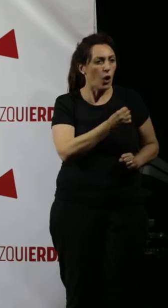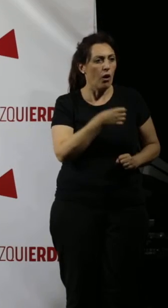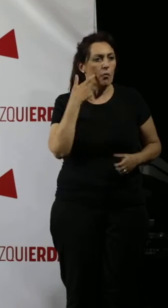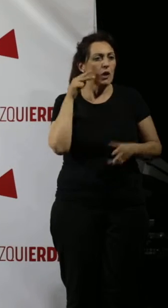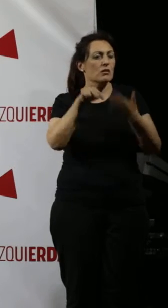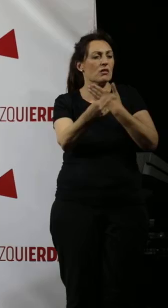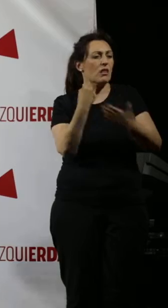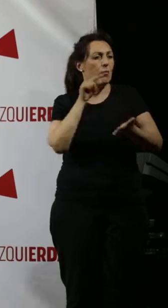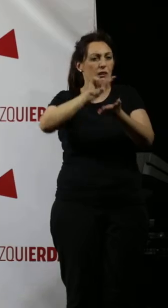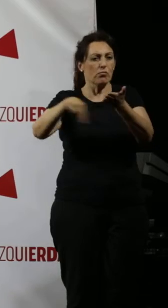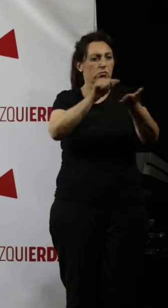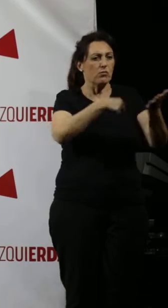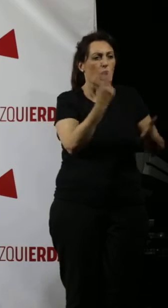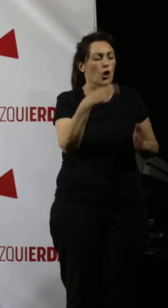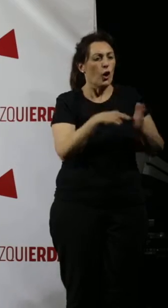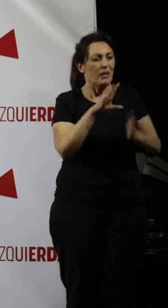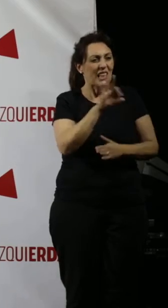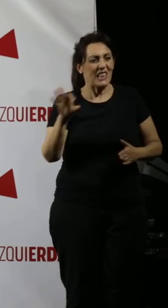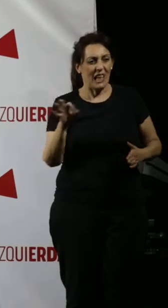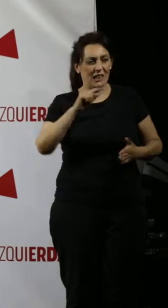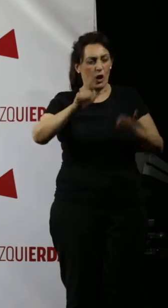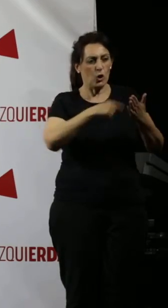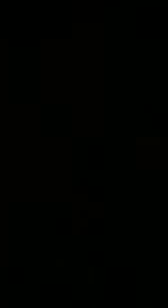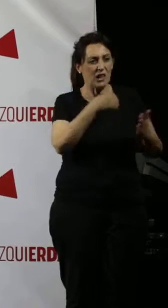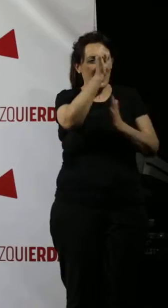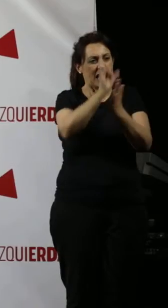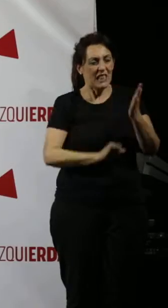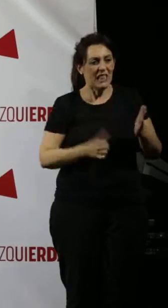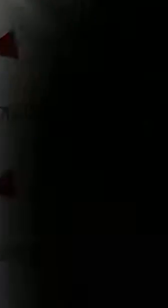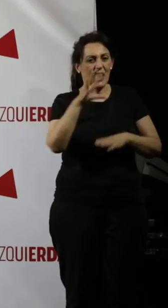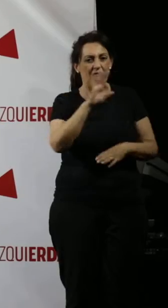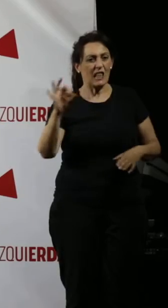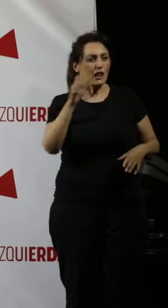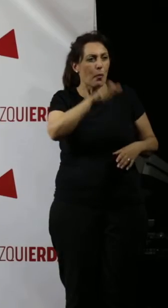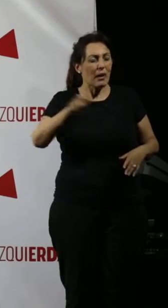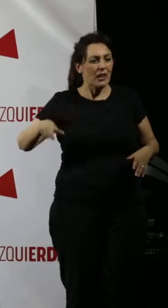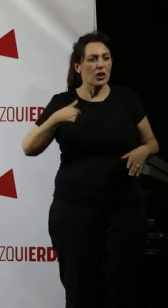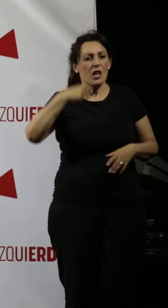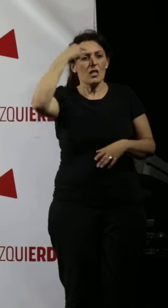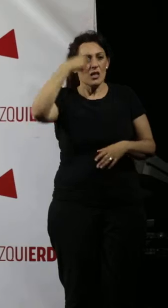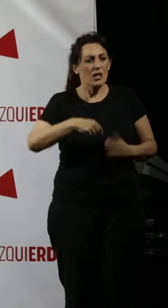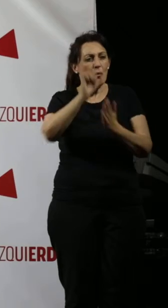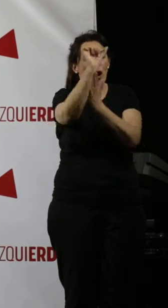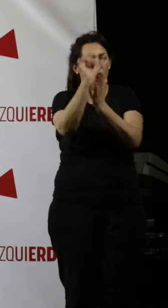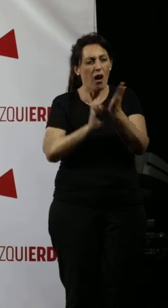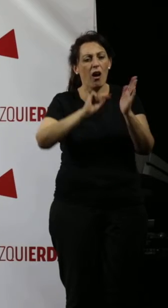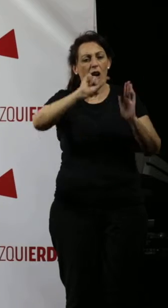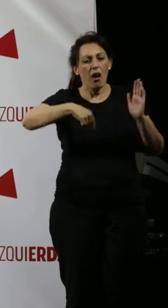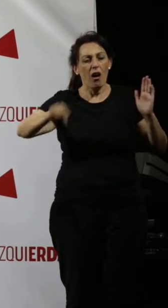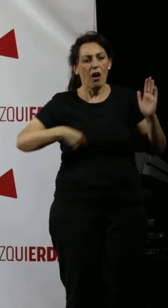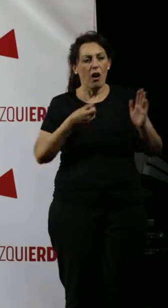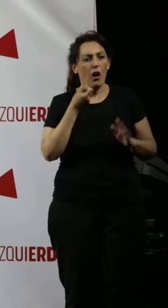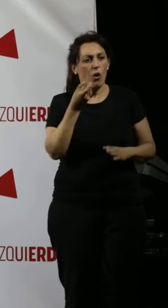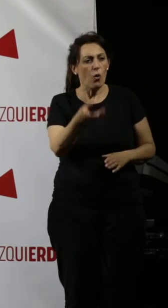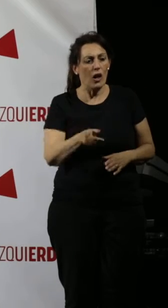con transparencia en la contratación, más de 2.500 contrataciones, con una lista de 500 personas que saben cuándo le corresponde la contratación. Y